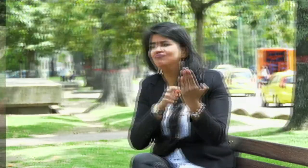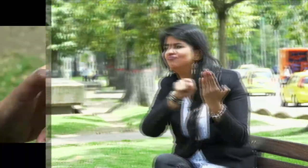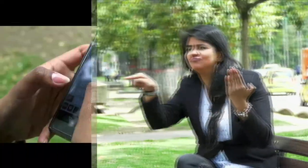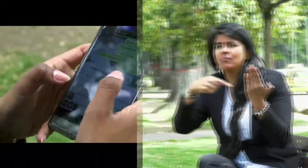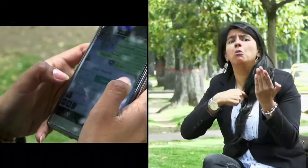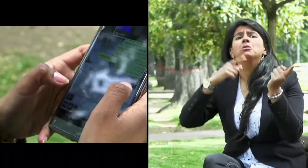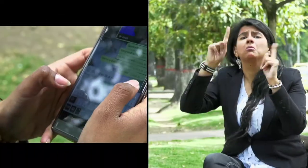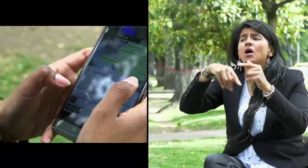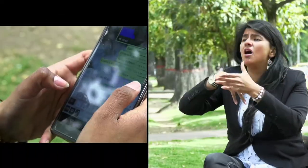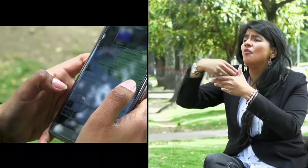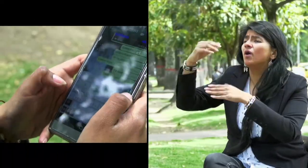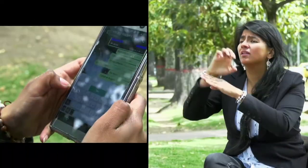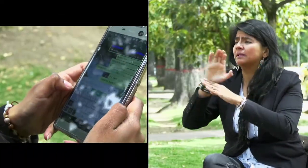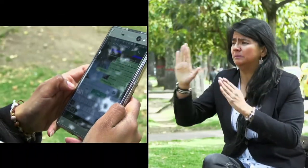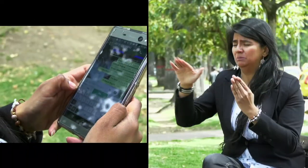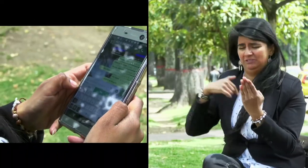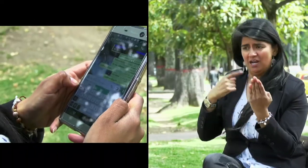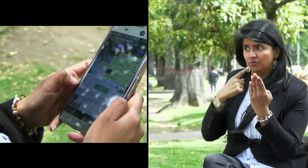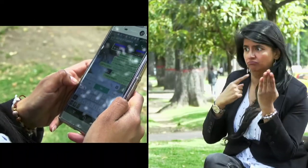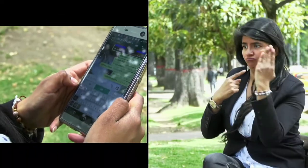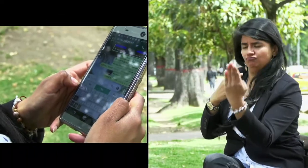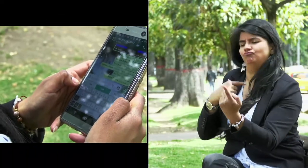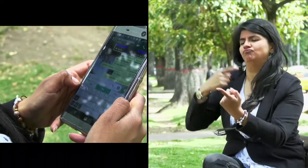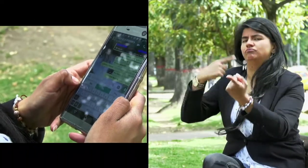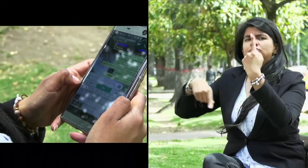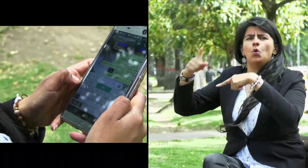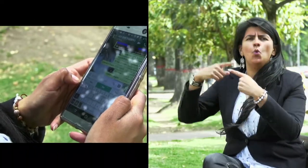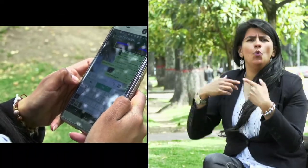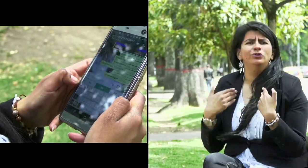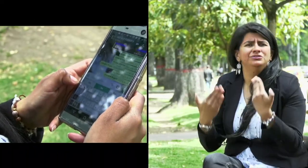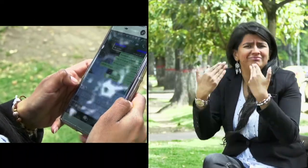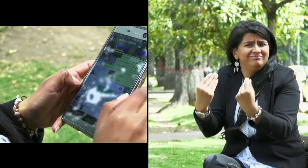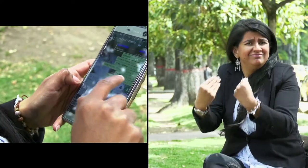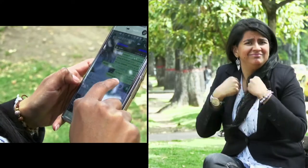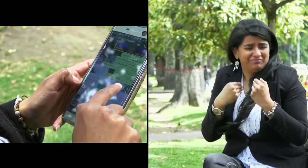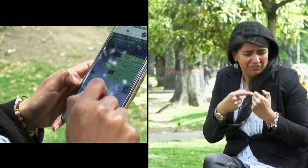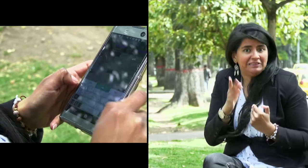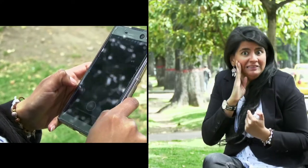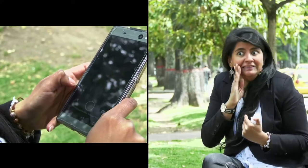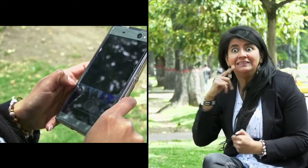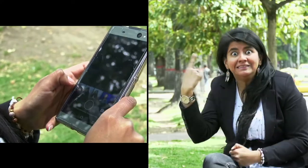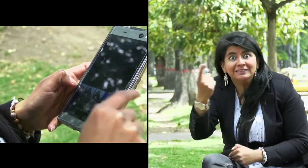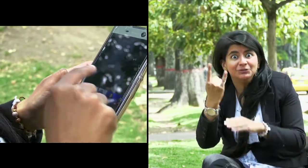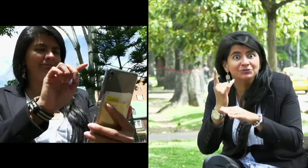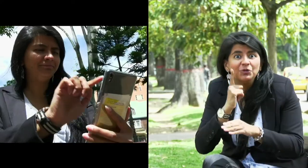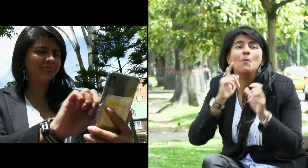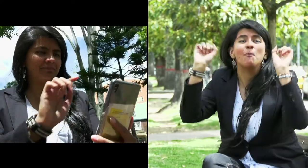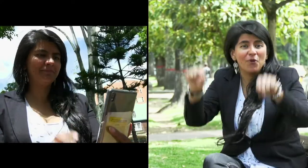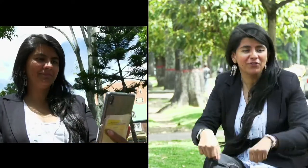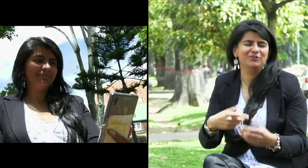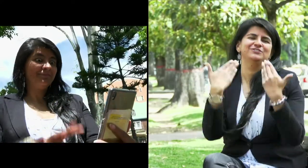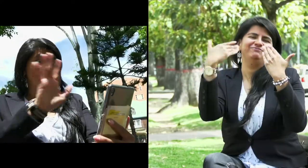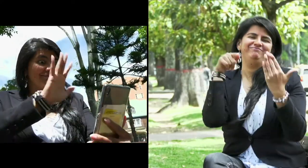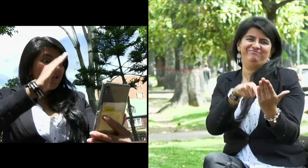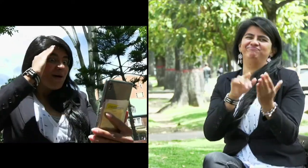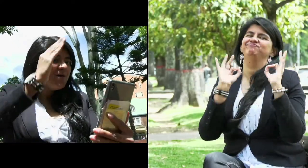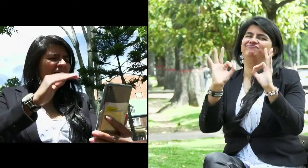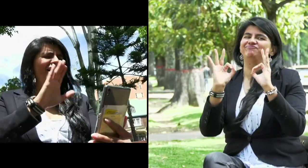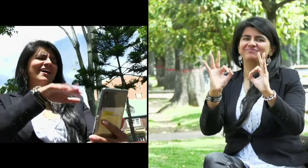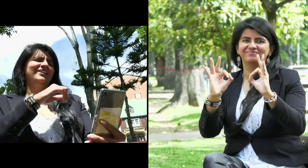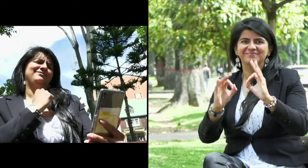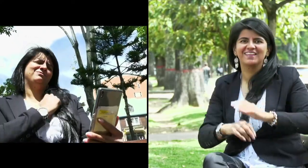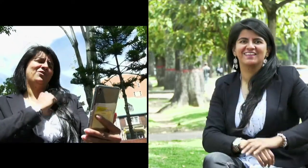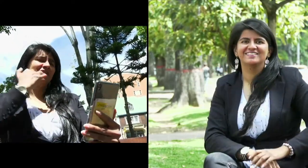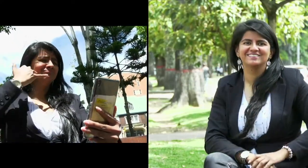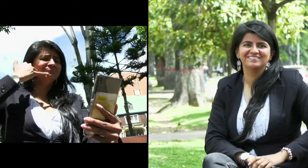más fácil acceder a un servicio a través de mi celular, a través de una aplicación que dirigirme personalmente a la entidad. Así que creo que el hecho de que existan